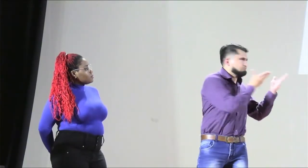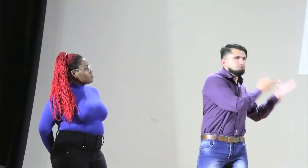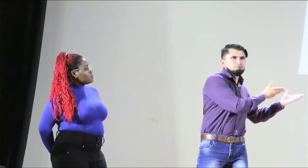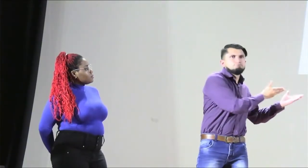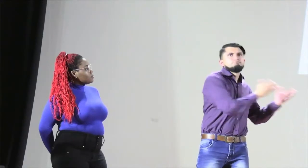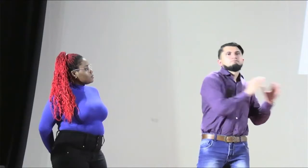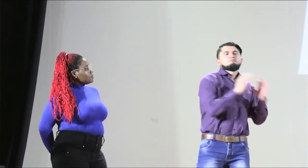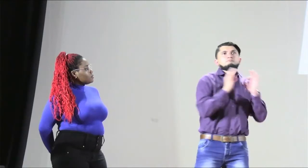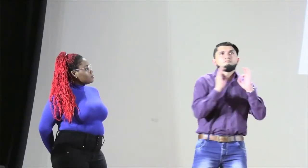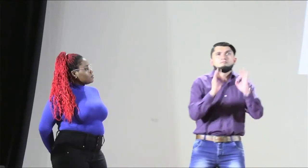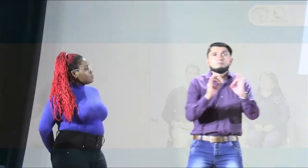Sorda.